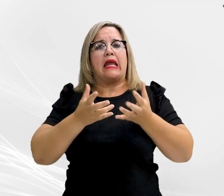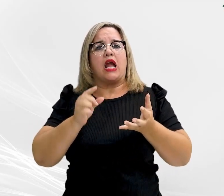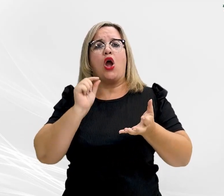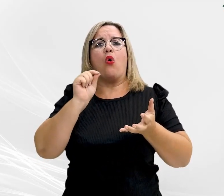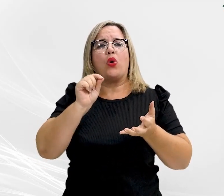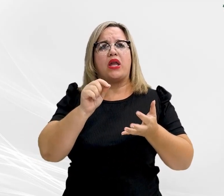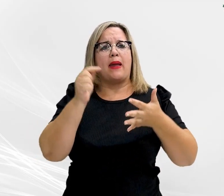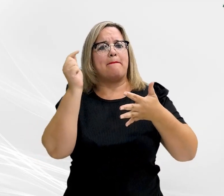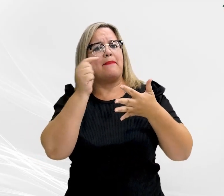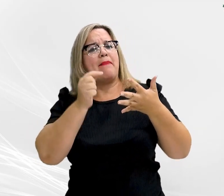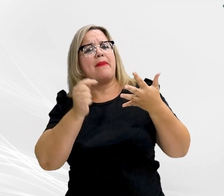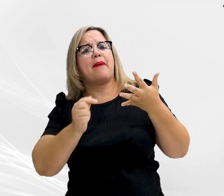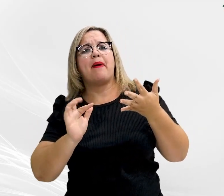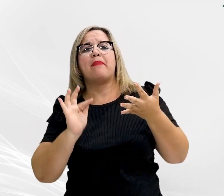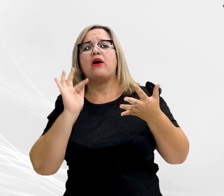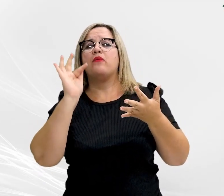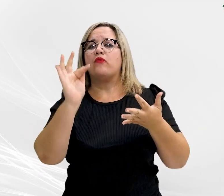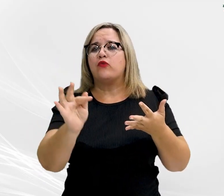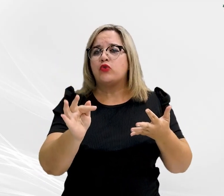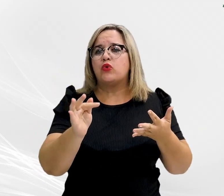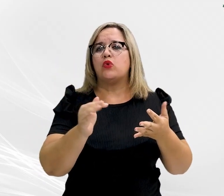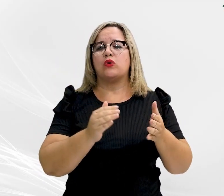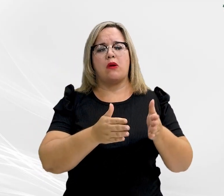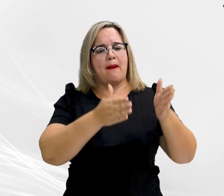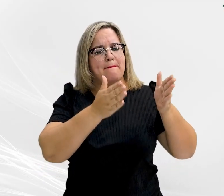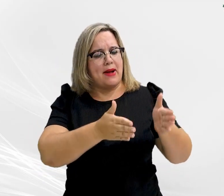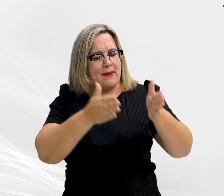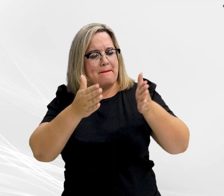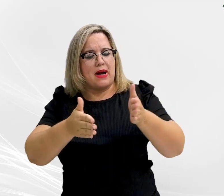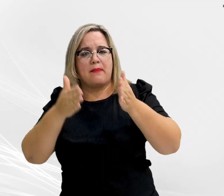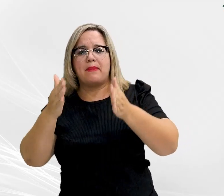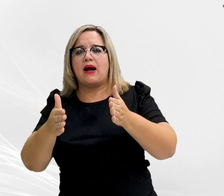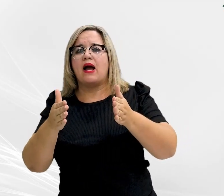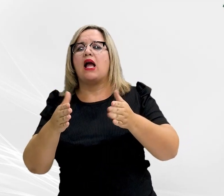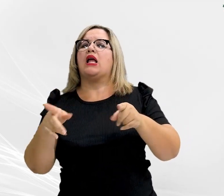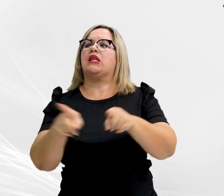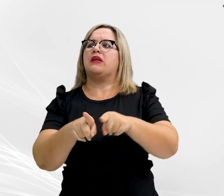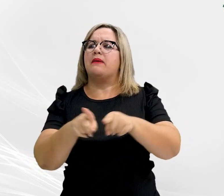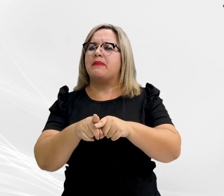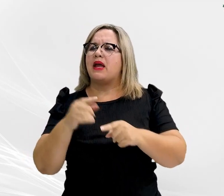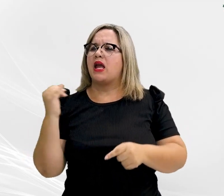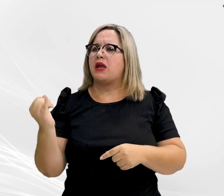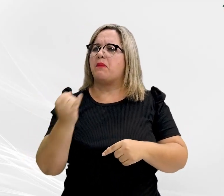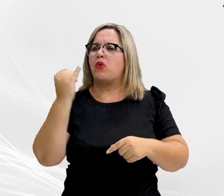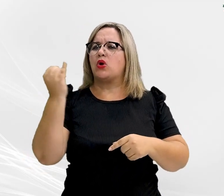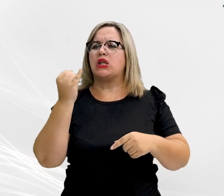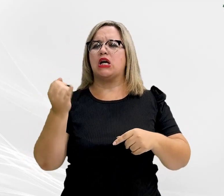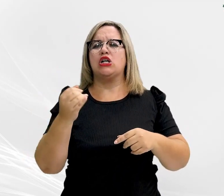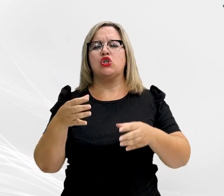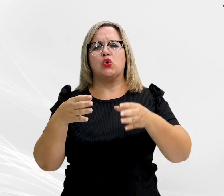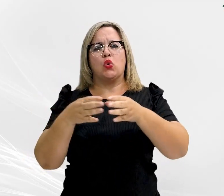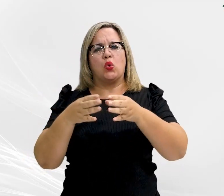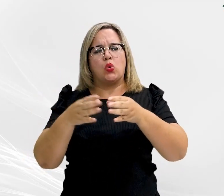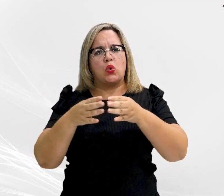impactos esperados, etapas e a importância da participação e engajamento dos integrantes da